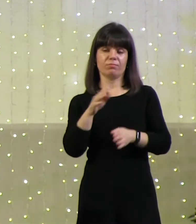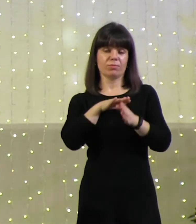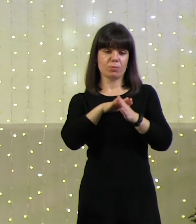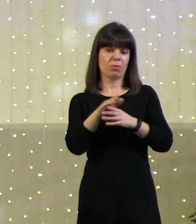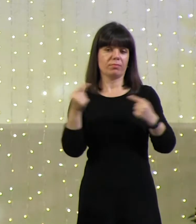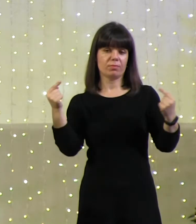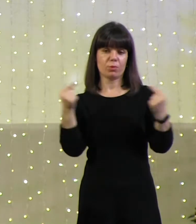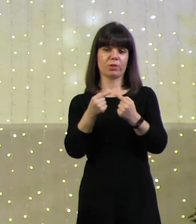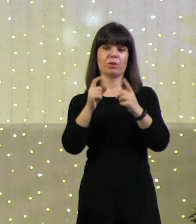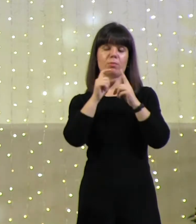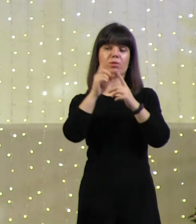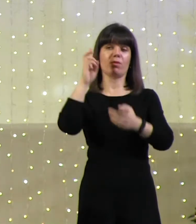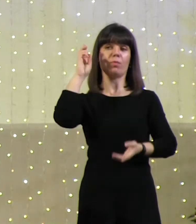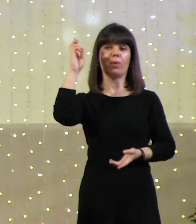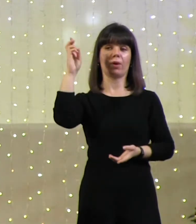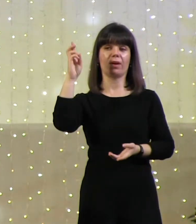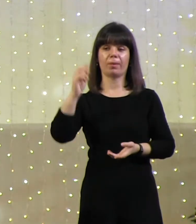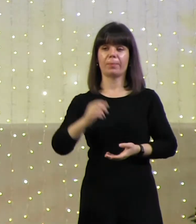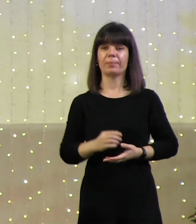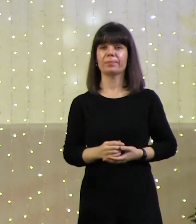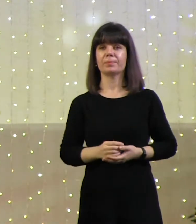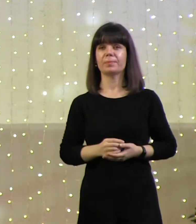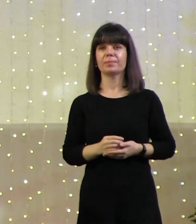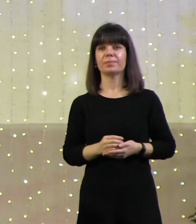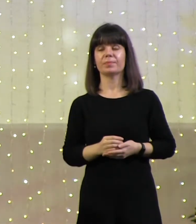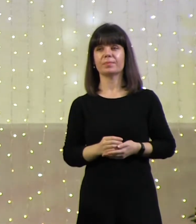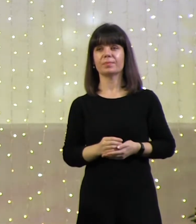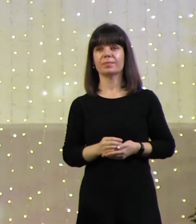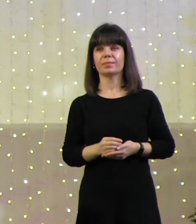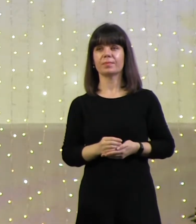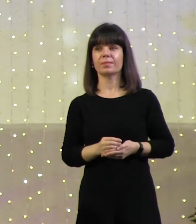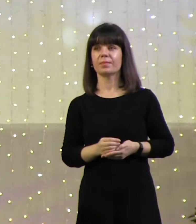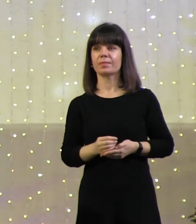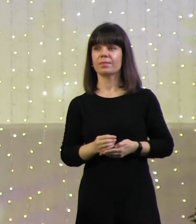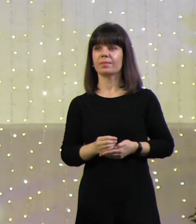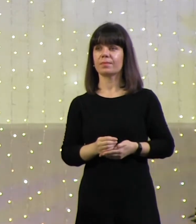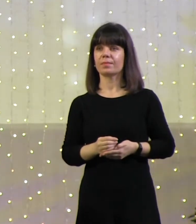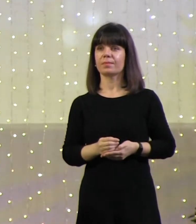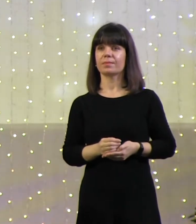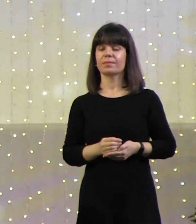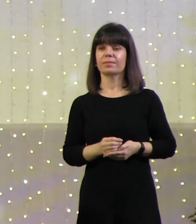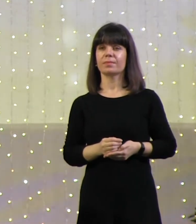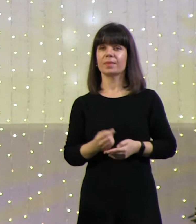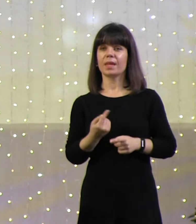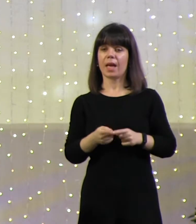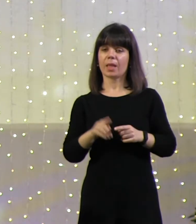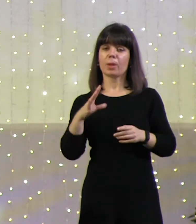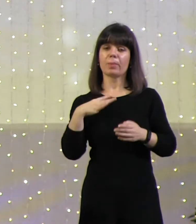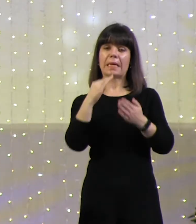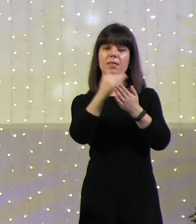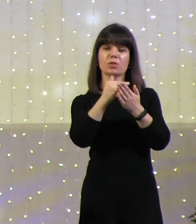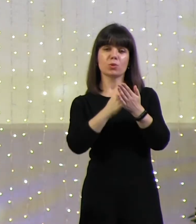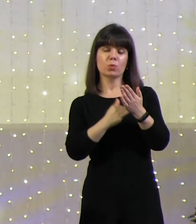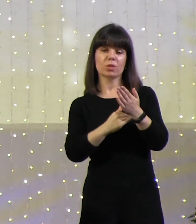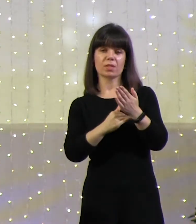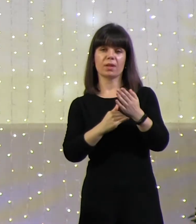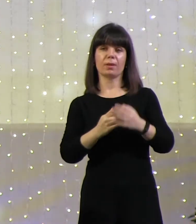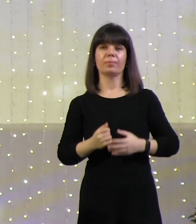не потерять все, что ему говорится в инструктаже. Это был инструктаж. Это было предписание.